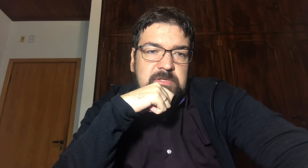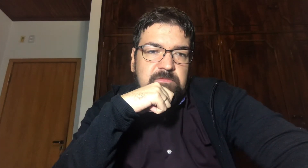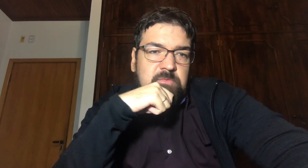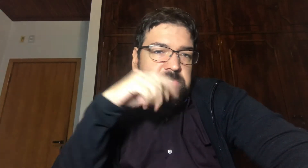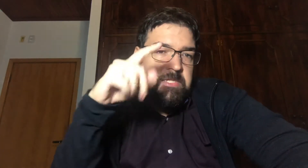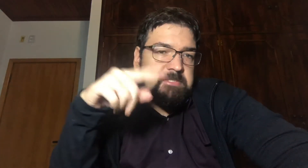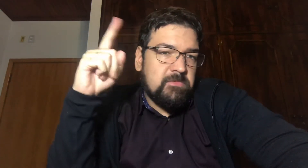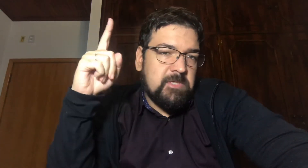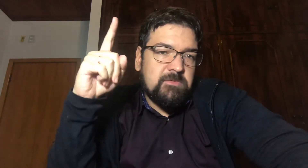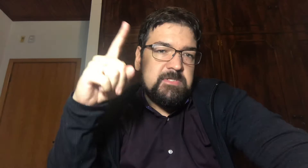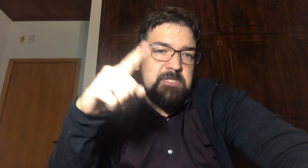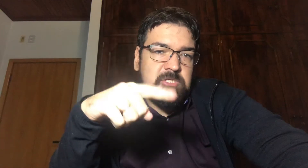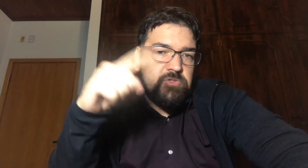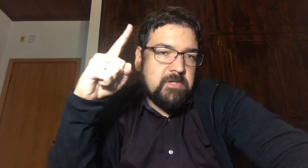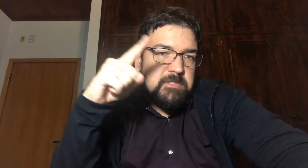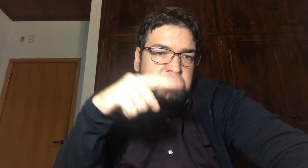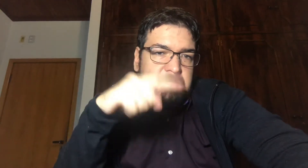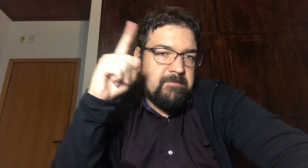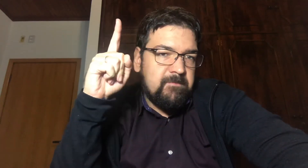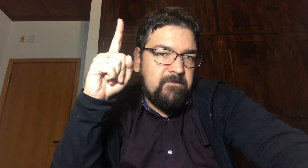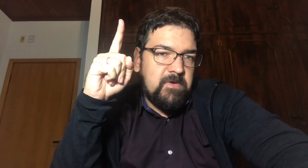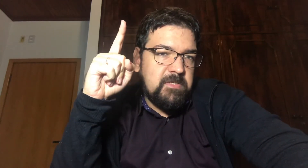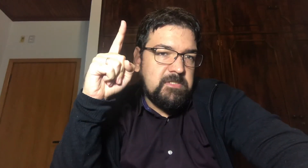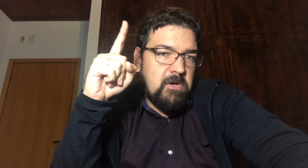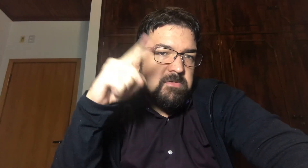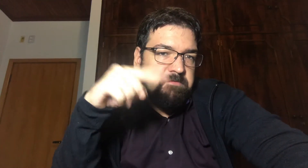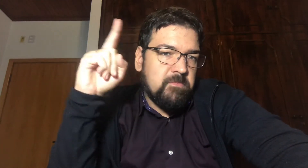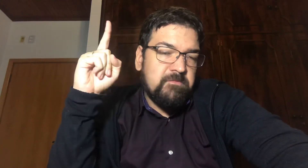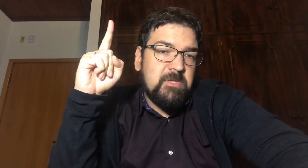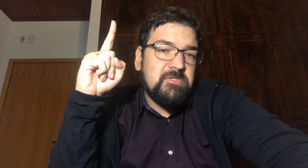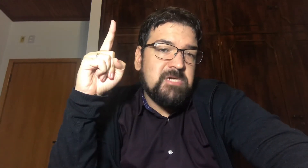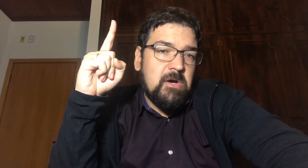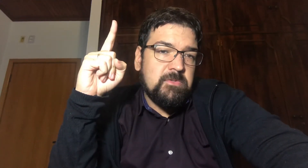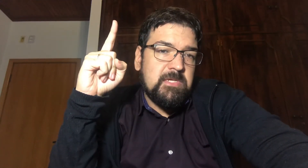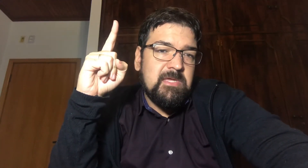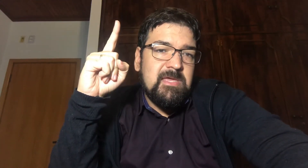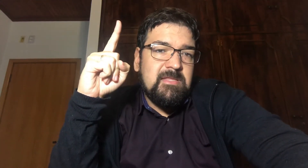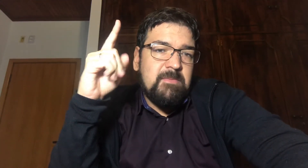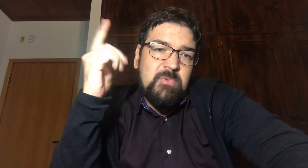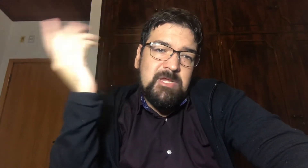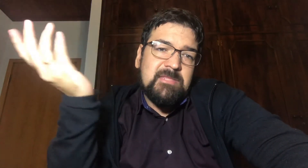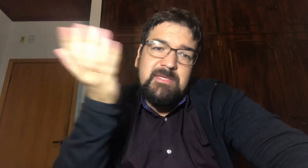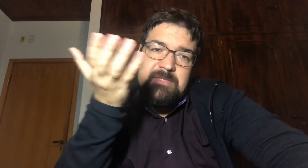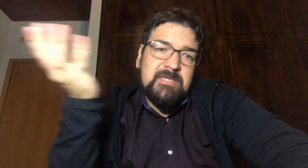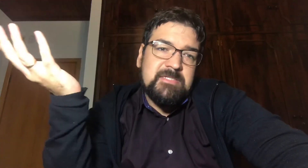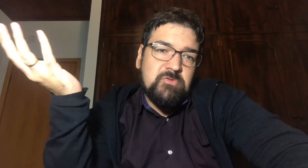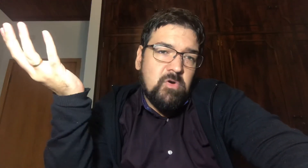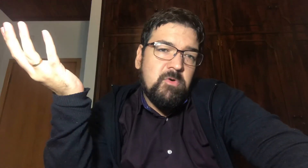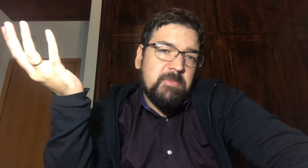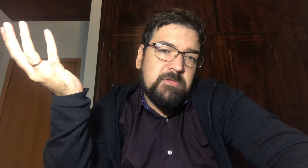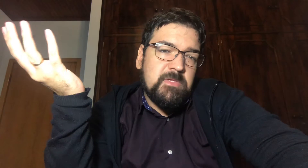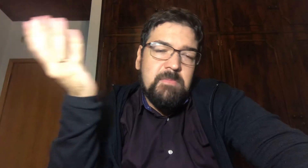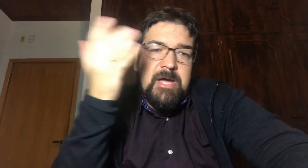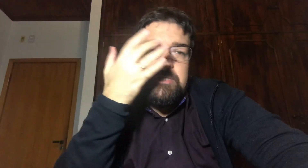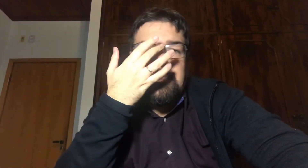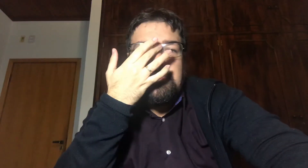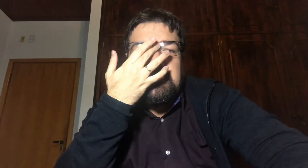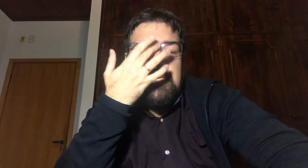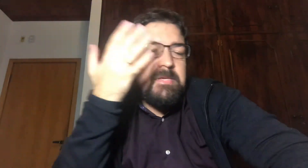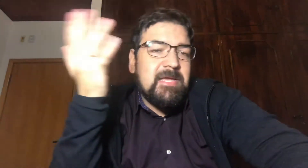teve uma oscilação dentro desse caixote Que foi de alta Foi um movimento de alta Porém a tendência do momento é de baixa A gente sabe que